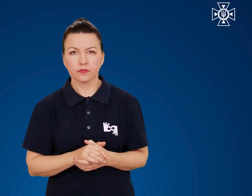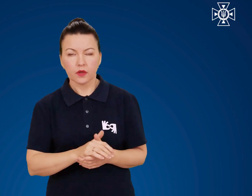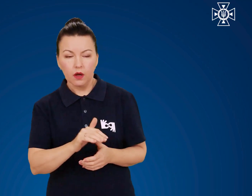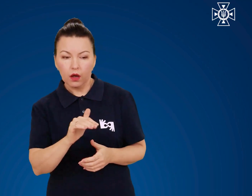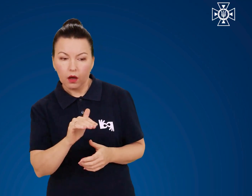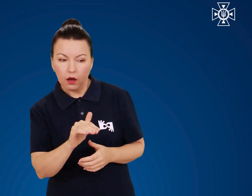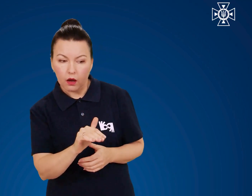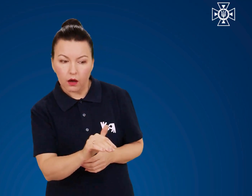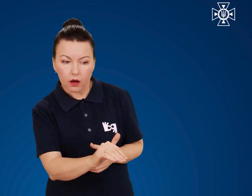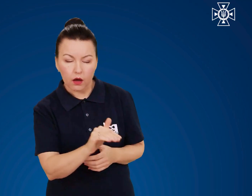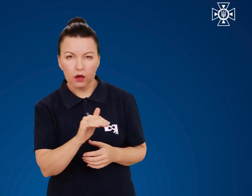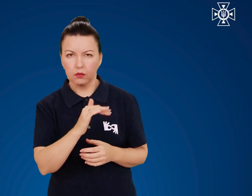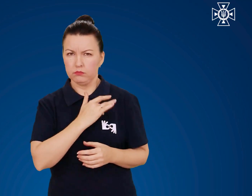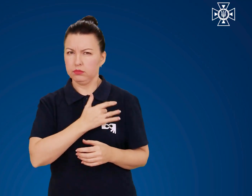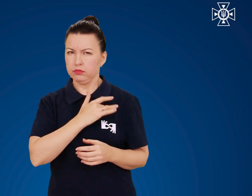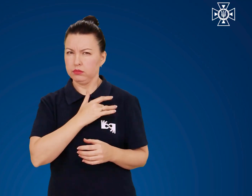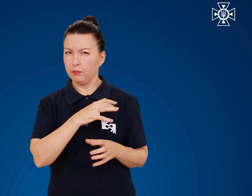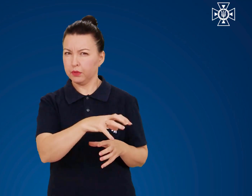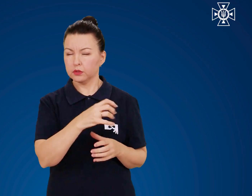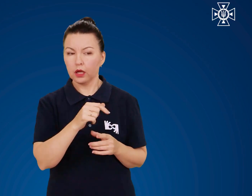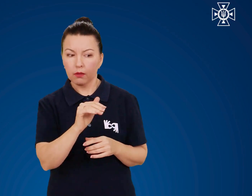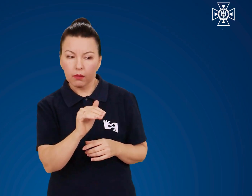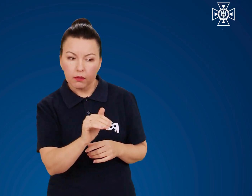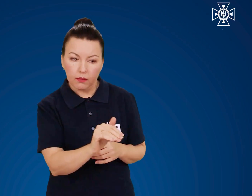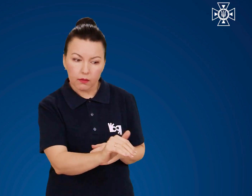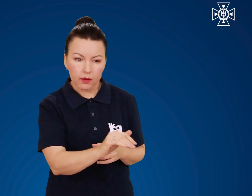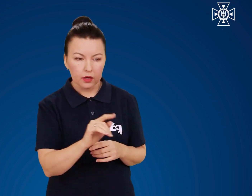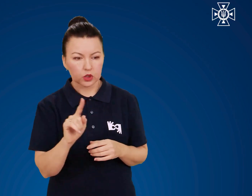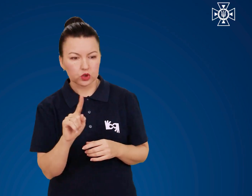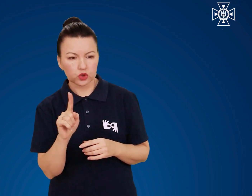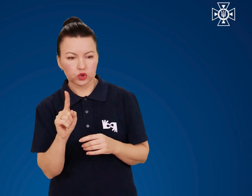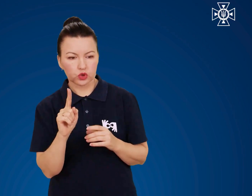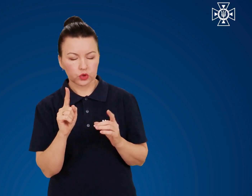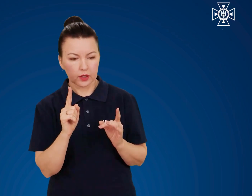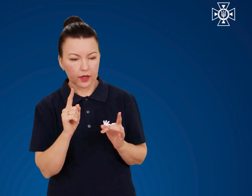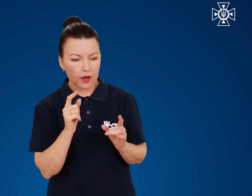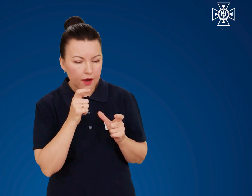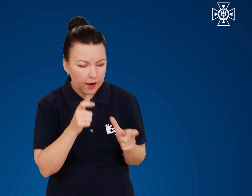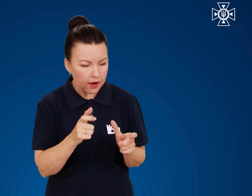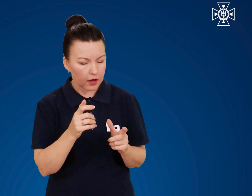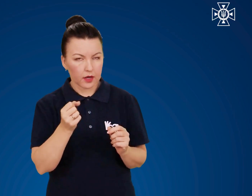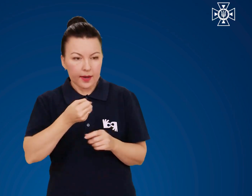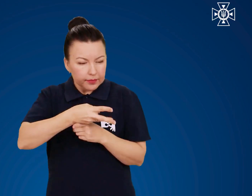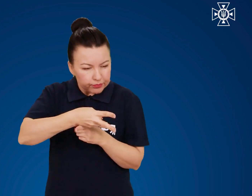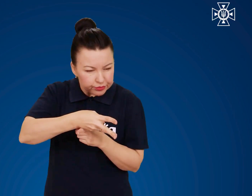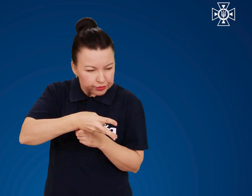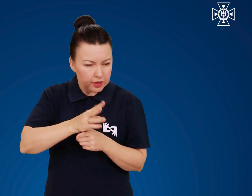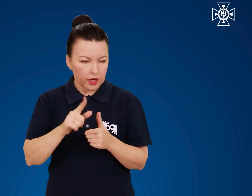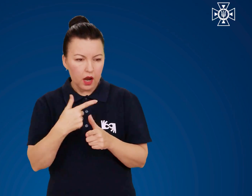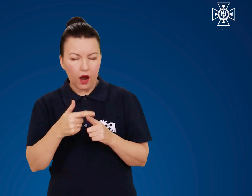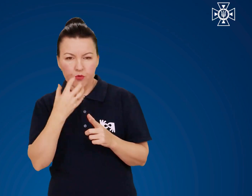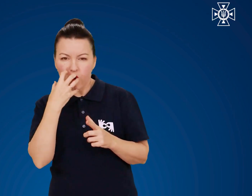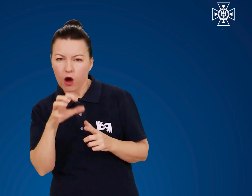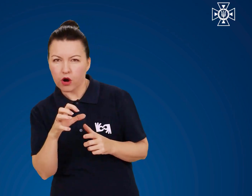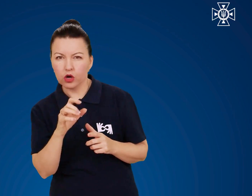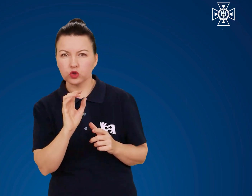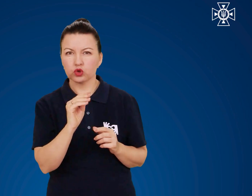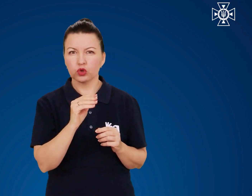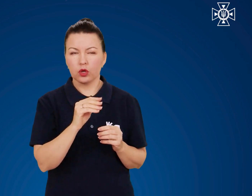Торкатися підозрілого пристрою та здійснювати на нього звуковий, світловий, тепловий чи